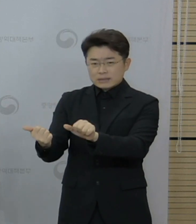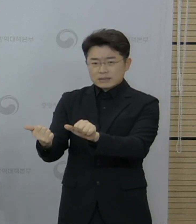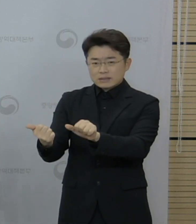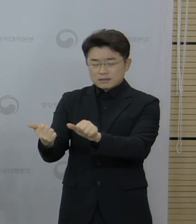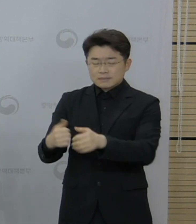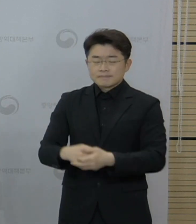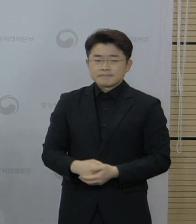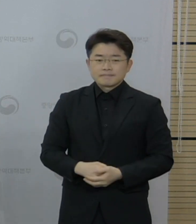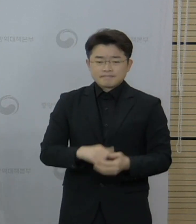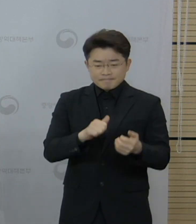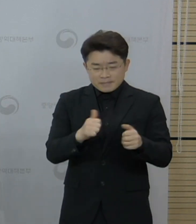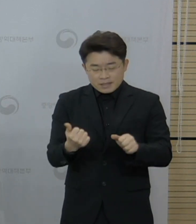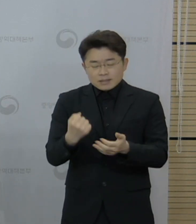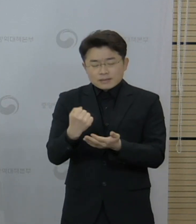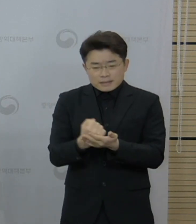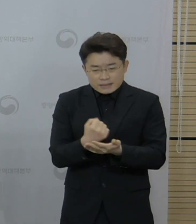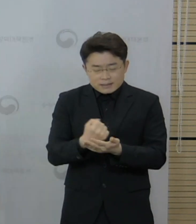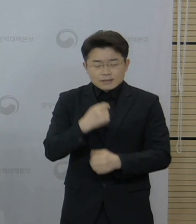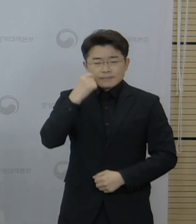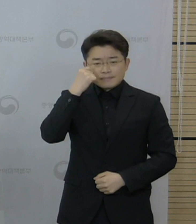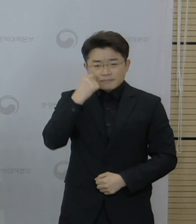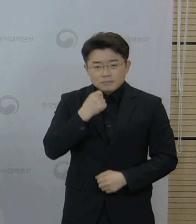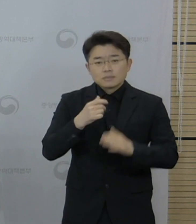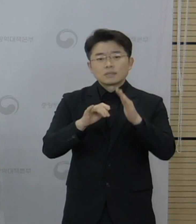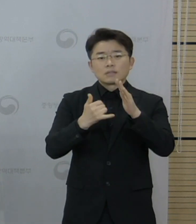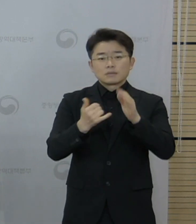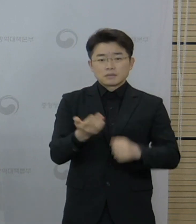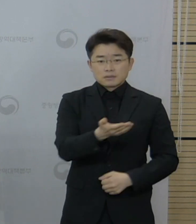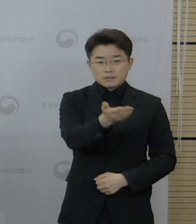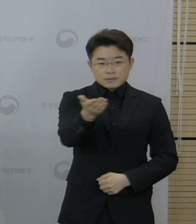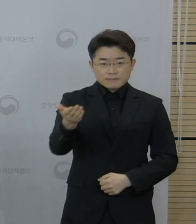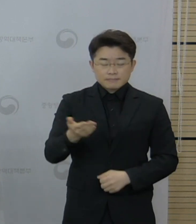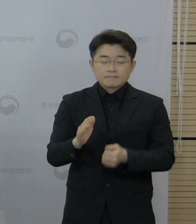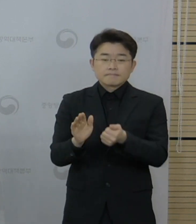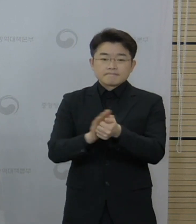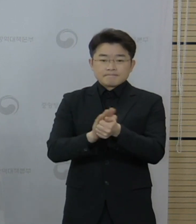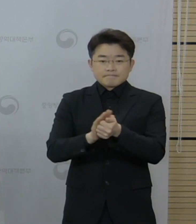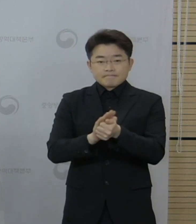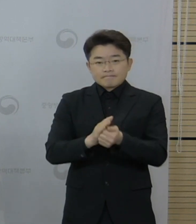삼각 고인의 명복을 빌고 유족계는 심심한 위로의 말씀을 드립니다.